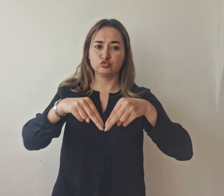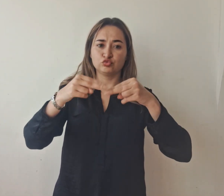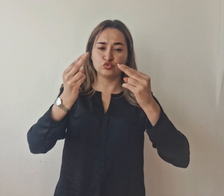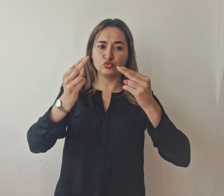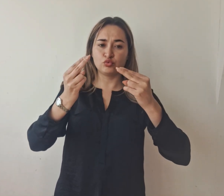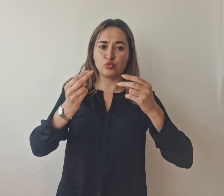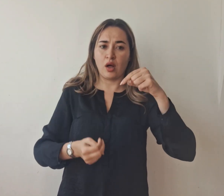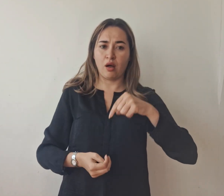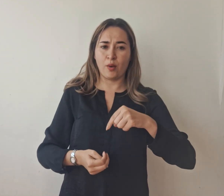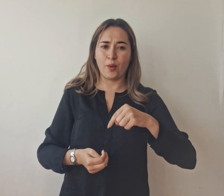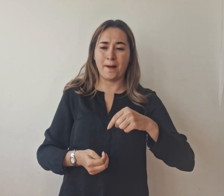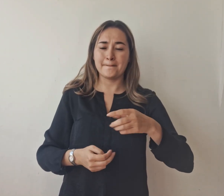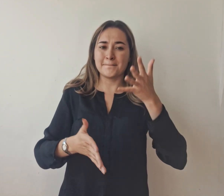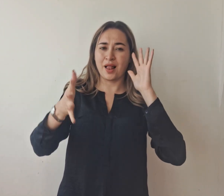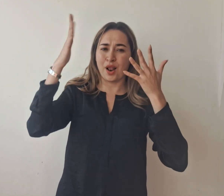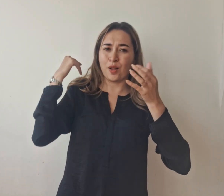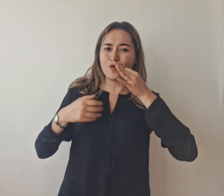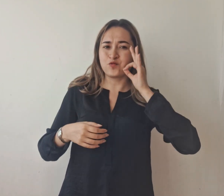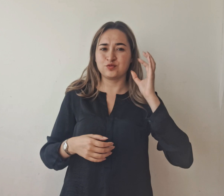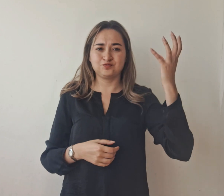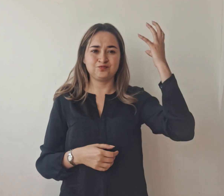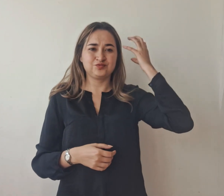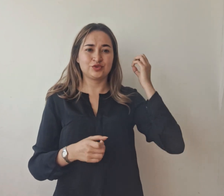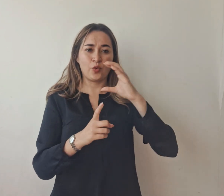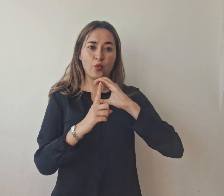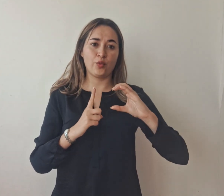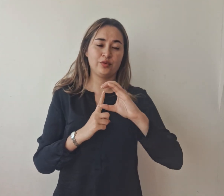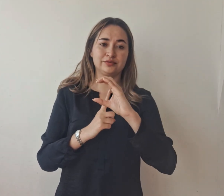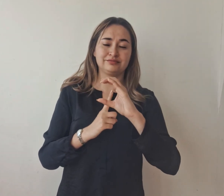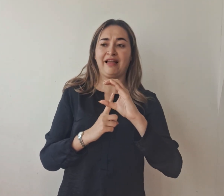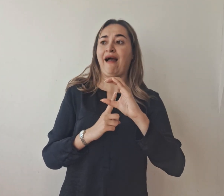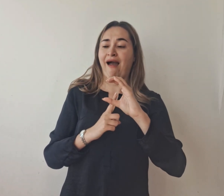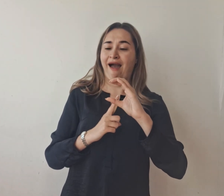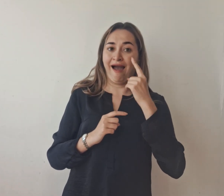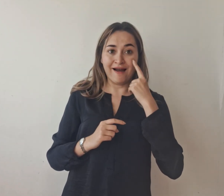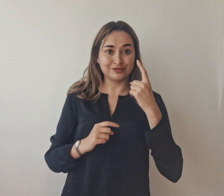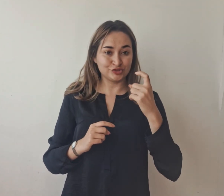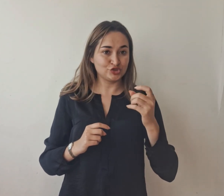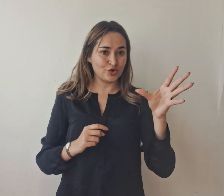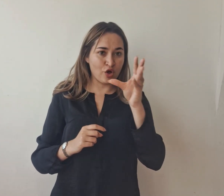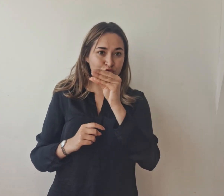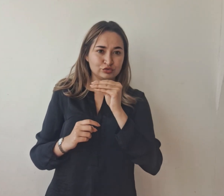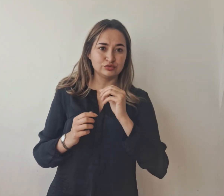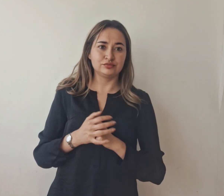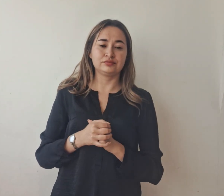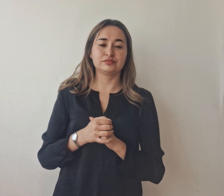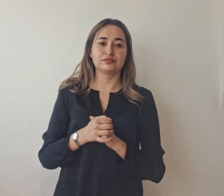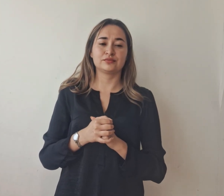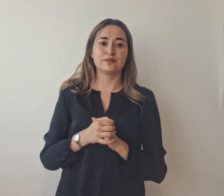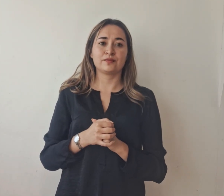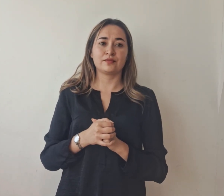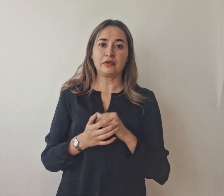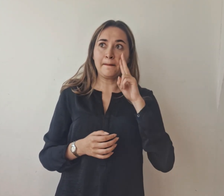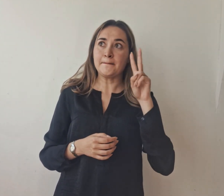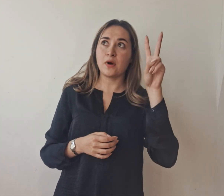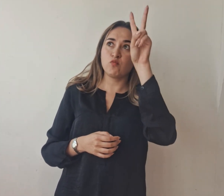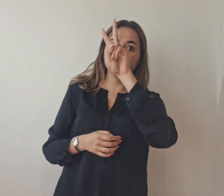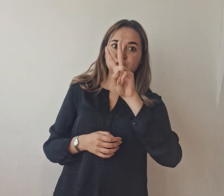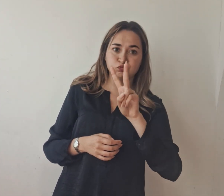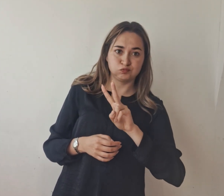nuestra riqueza histórica y cultural, el cual fascinó a grandes y chicos con una innovadora proyección visual que resaltó la historia,